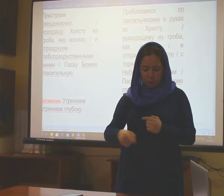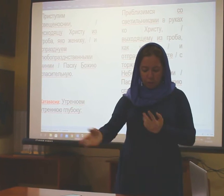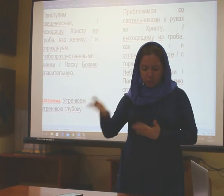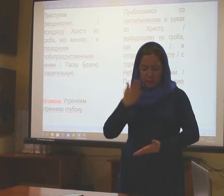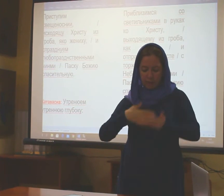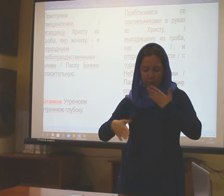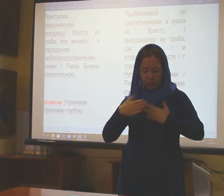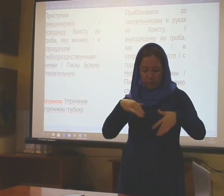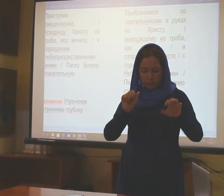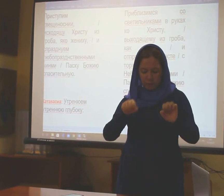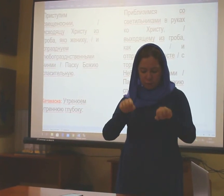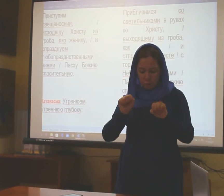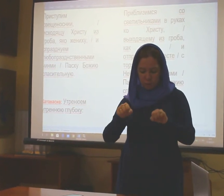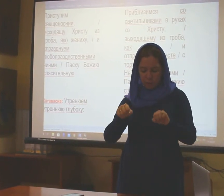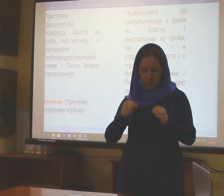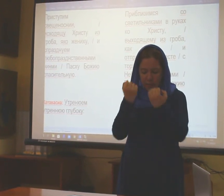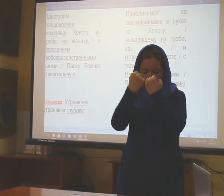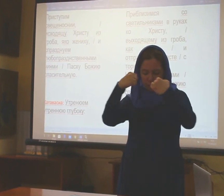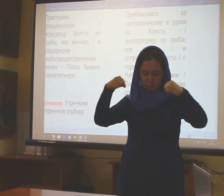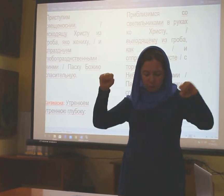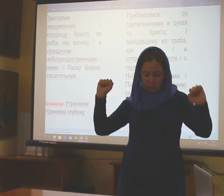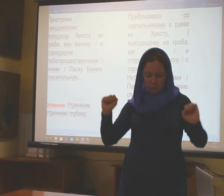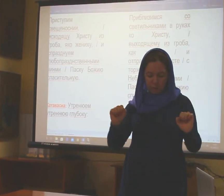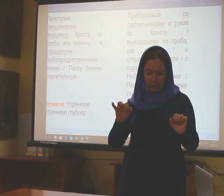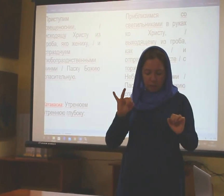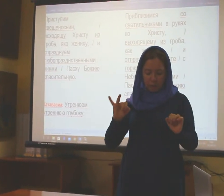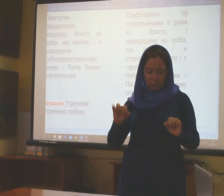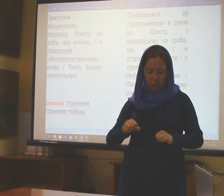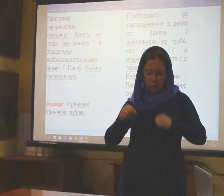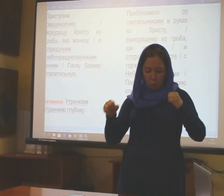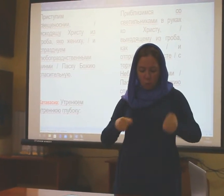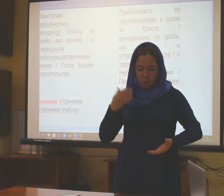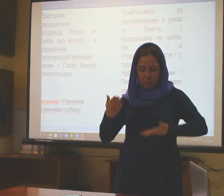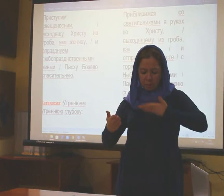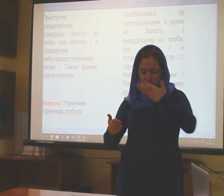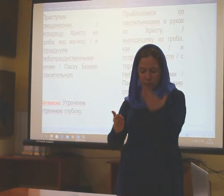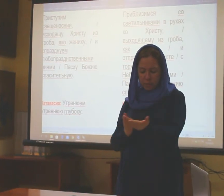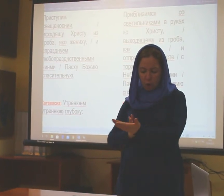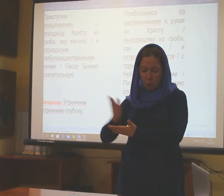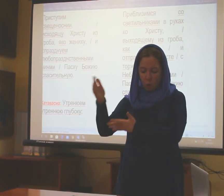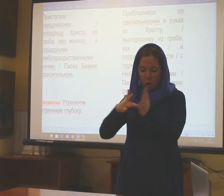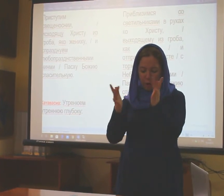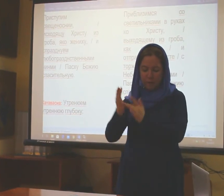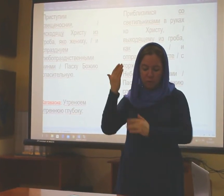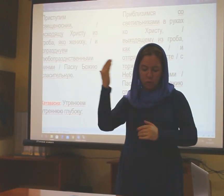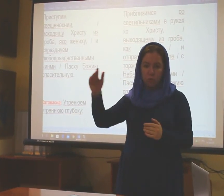возрадовались возможности освобождения и устремились по Христу